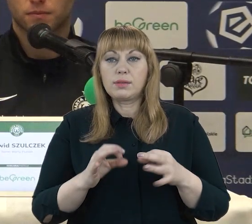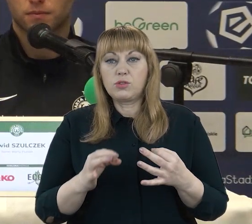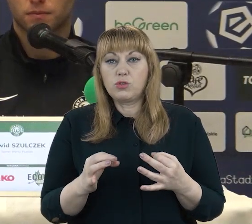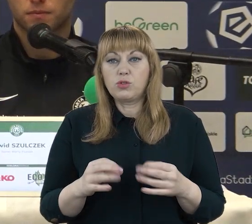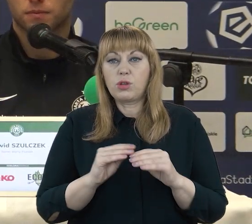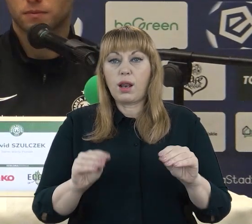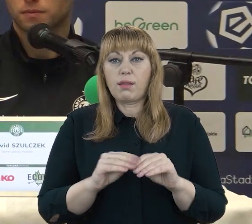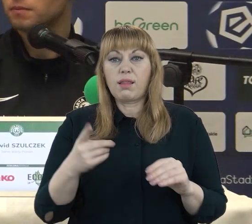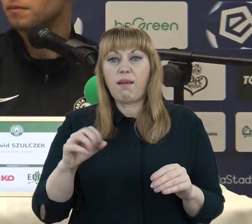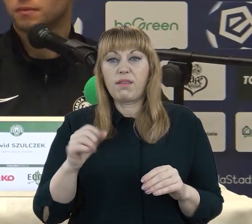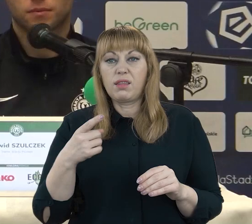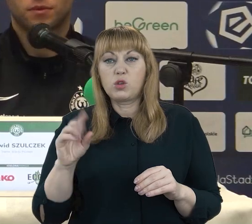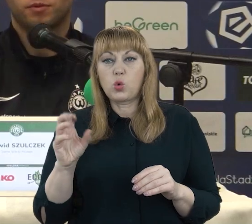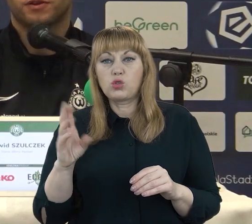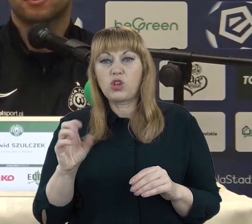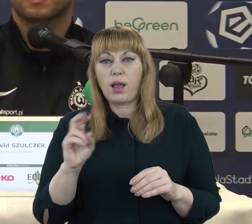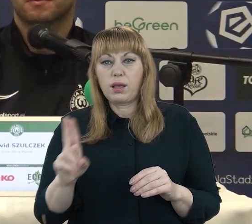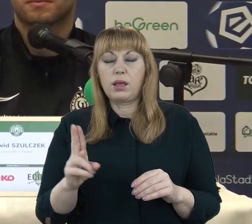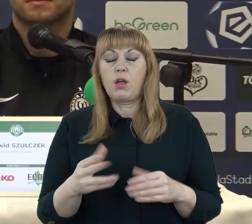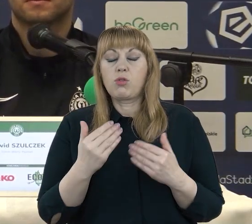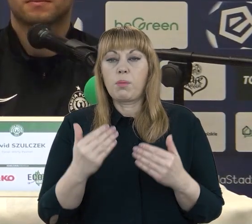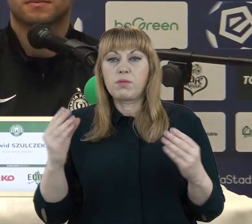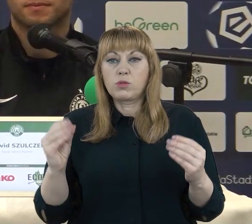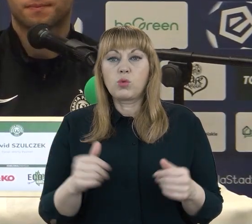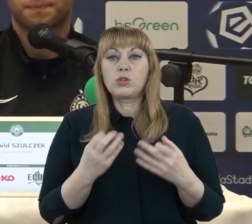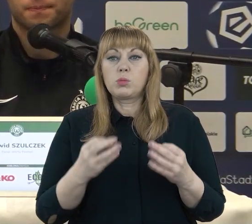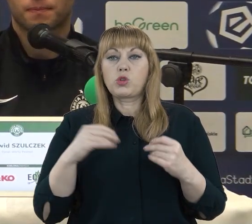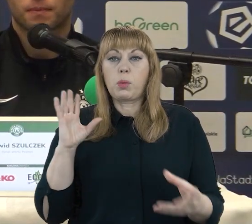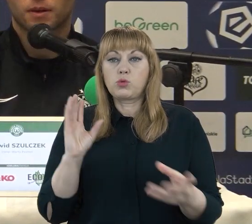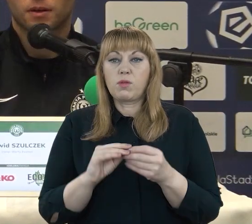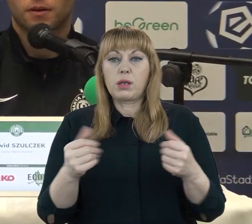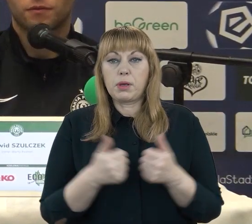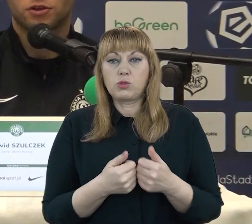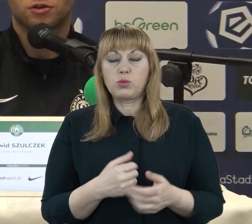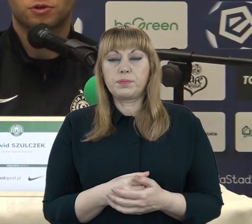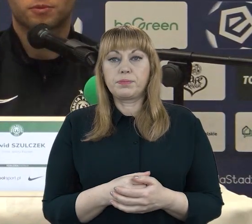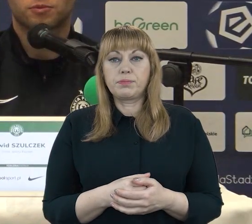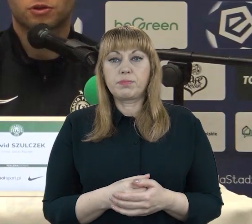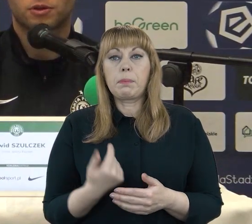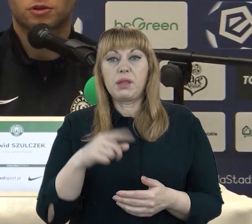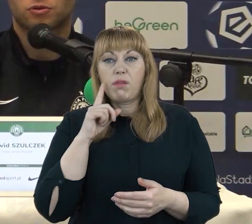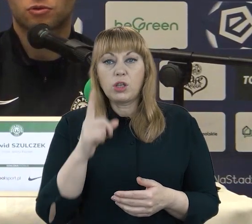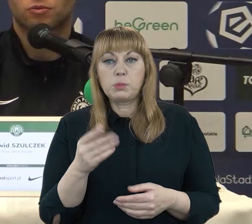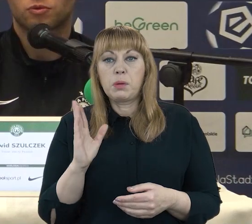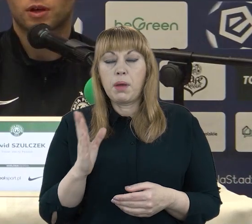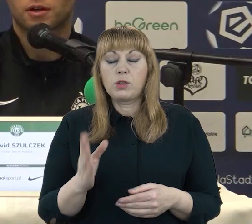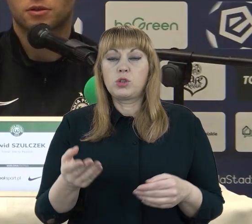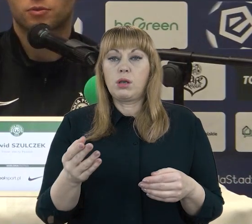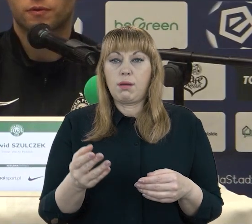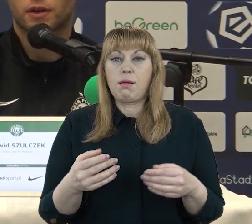pan Dawid Szulczek. Dobry wieczór trenerze. Dobry wieczór, witam. Proszę o podtrzymowanie meczu. Wiedzieliśmy, że będziemy się mierzyć z drużyną, która zdobywa